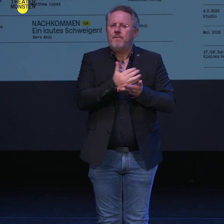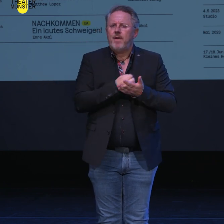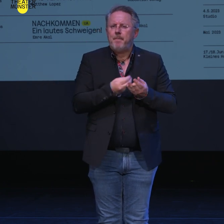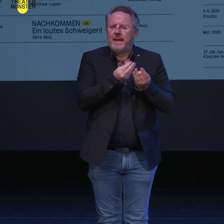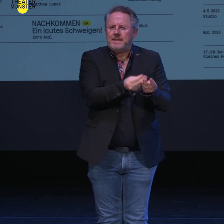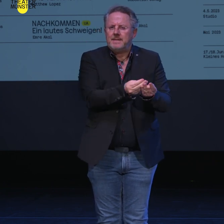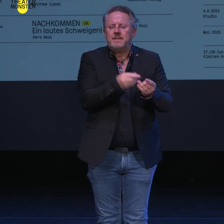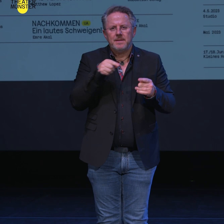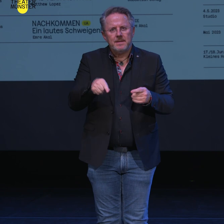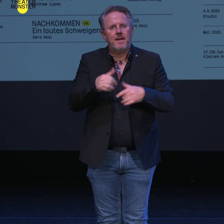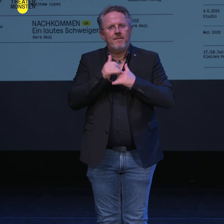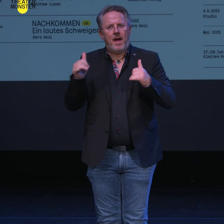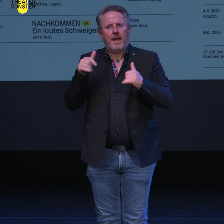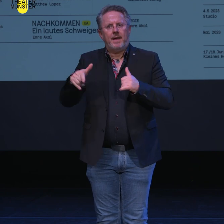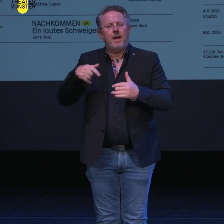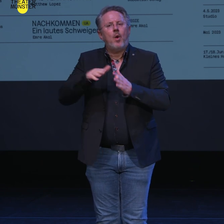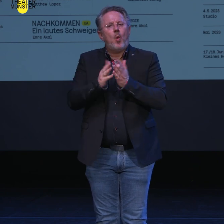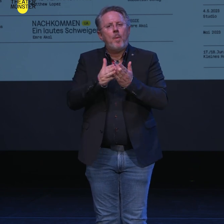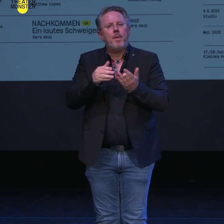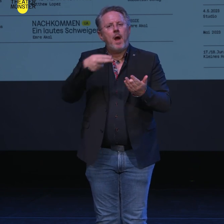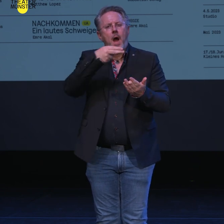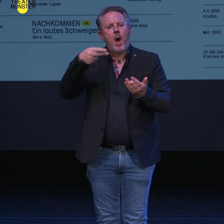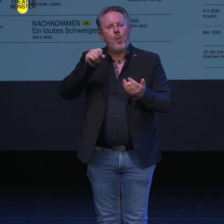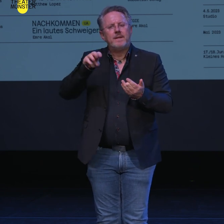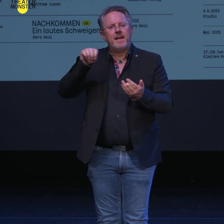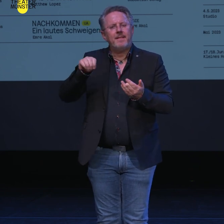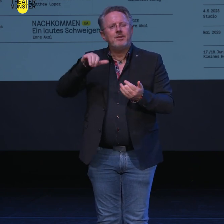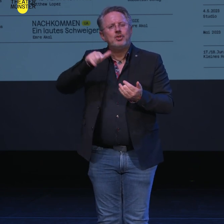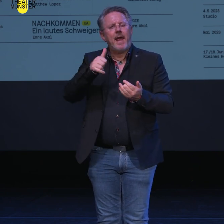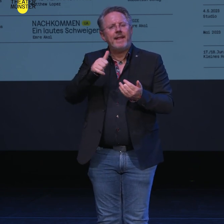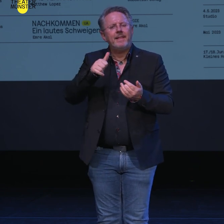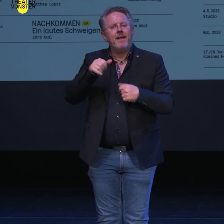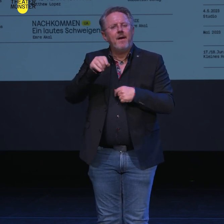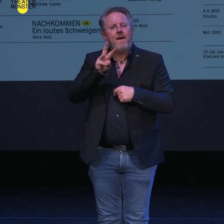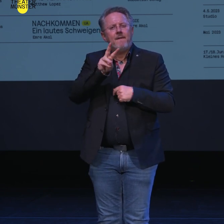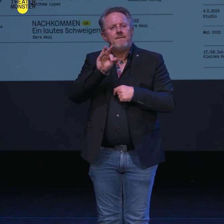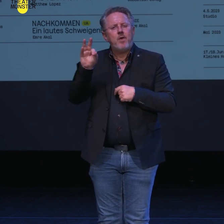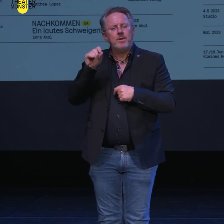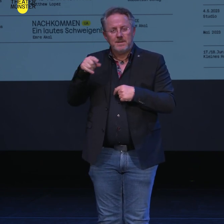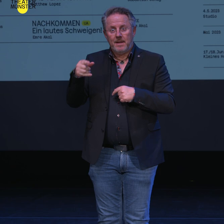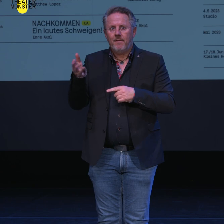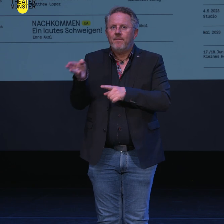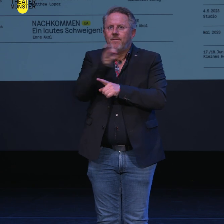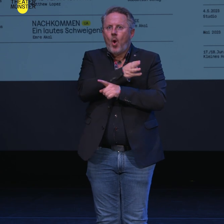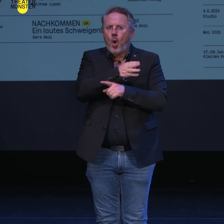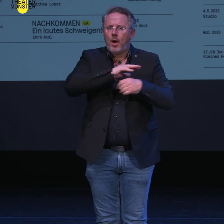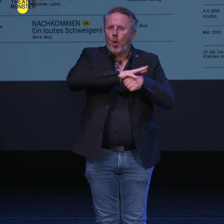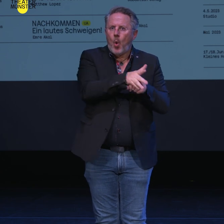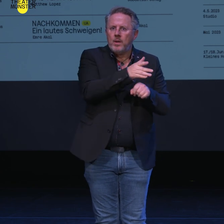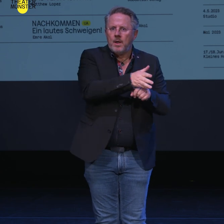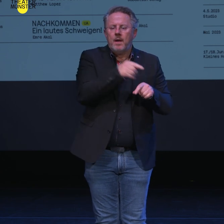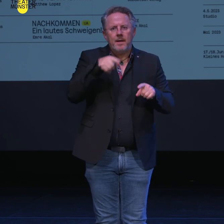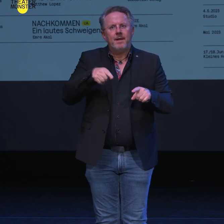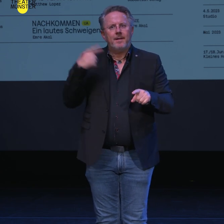bringen werden, frei nach dem Roman Howard's End von Ian Forster, war kurz vor der Pandemie ein Hit am Broadway und am